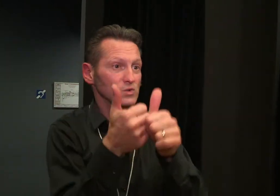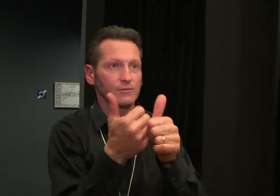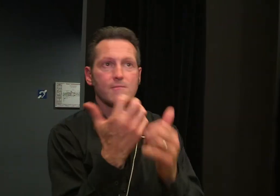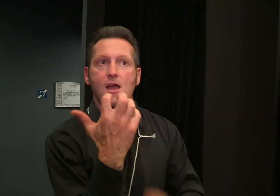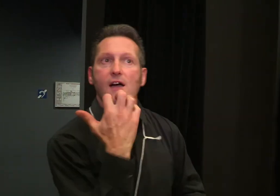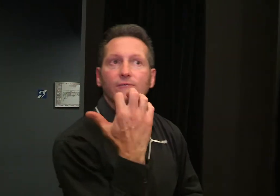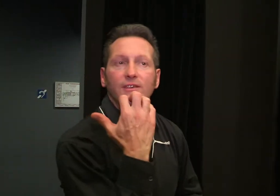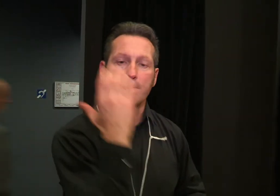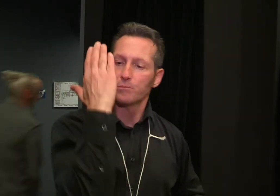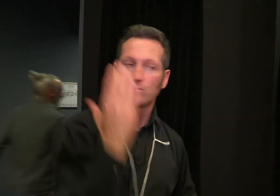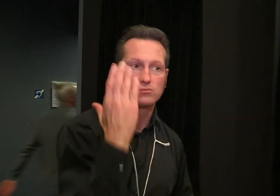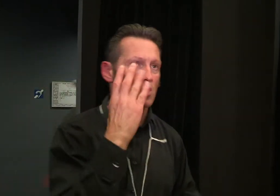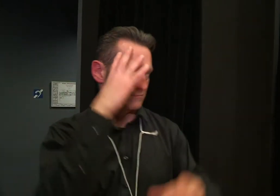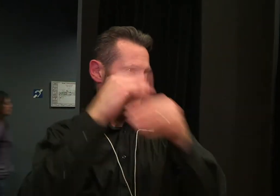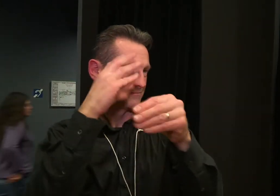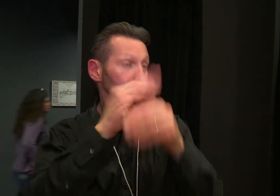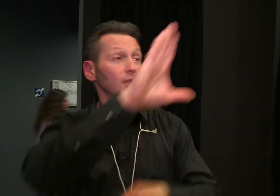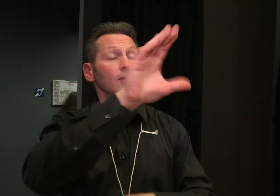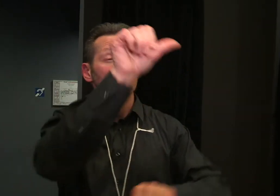Qu'on ait 40 ou 20 ans, ce qui prime, c'est l'envie.